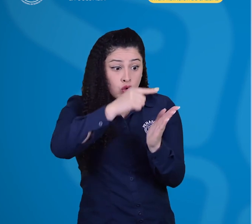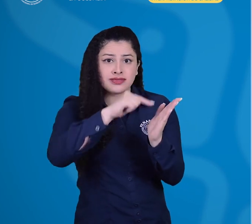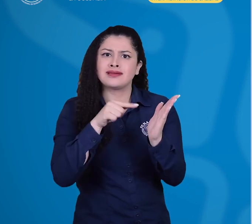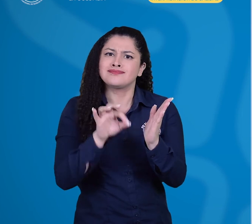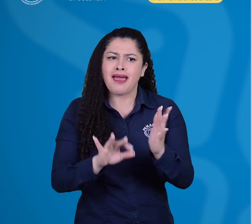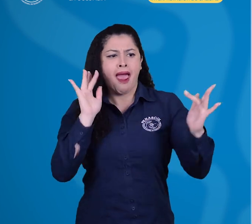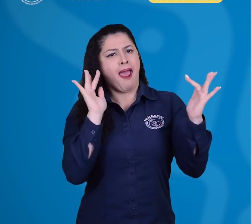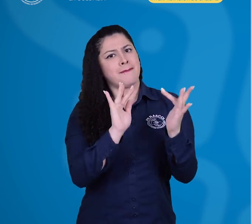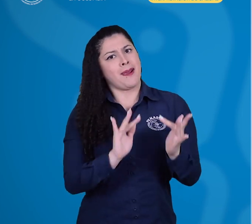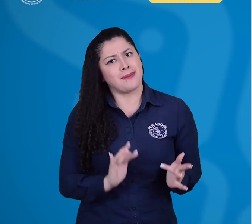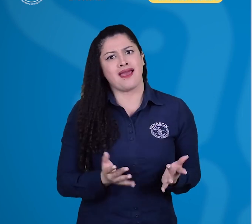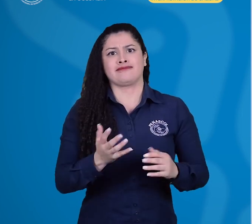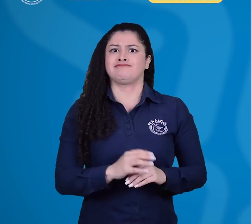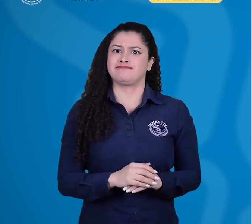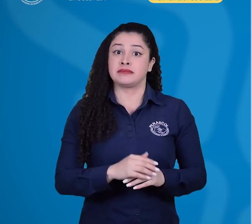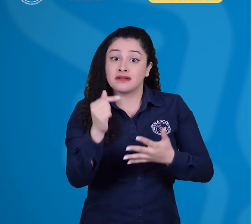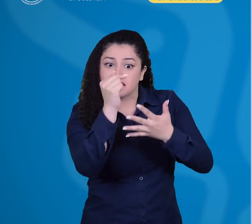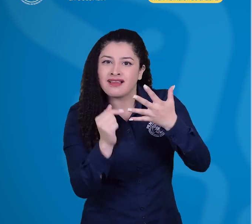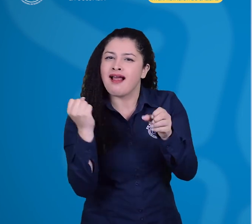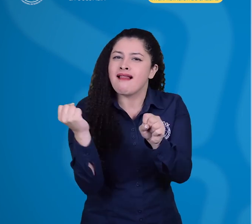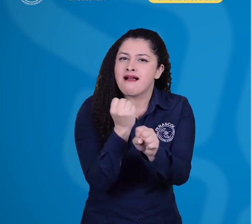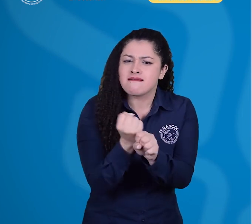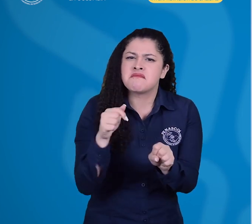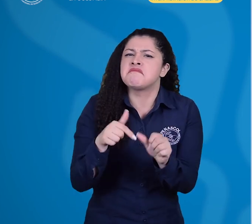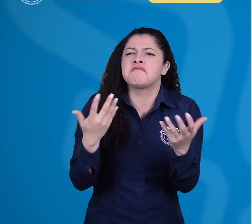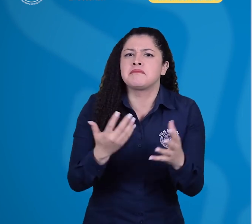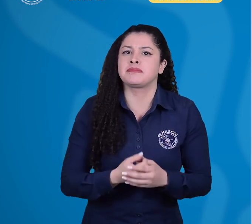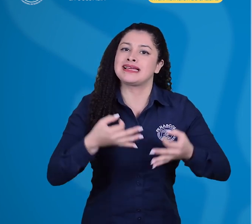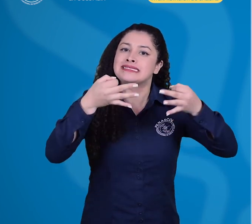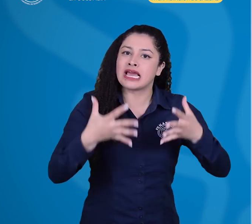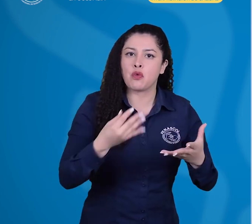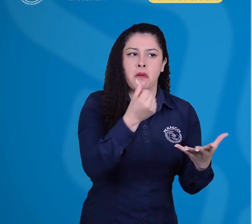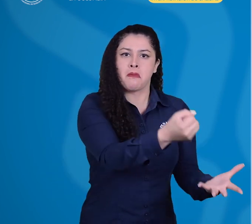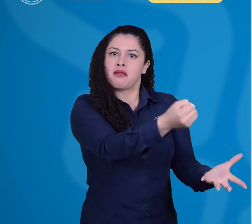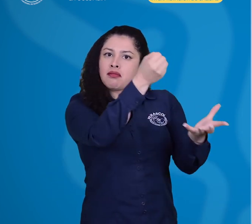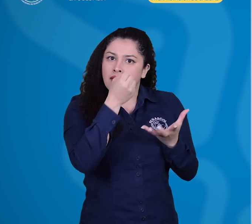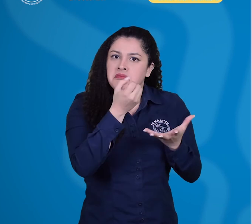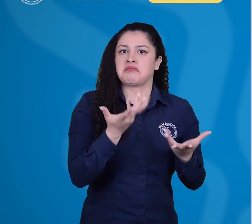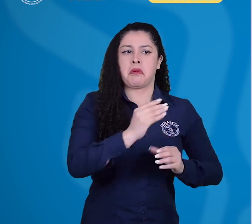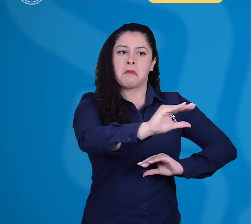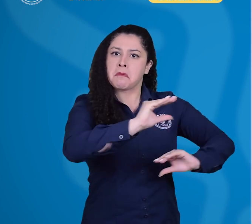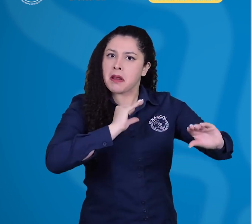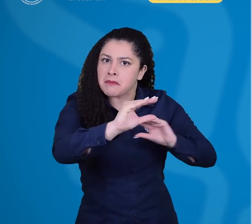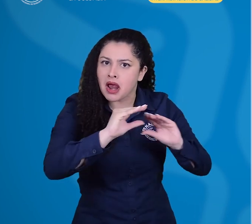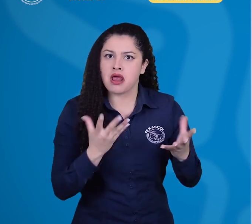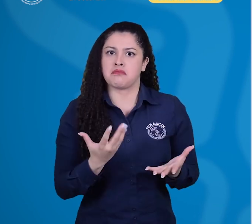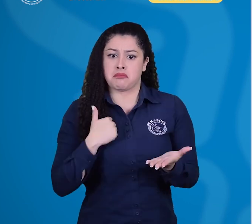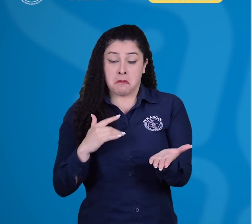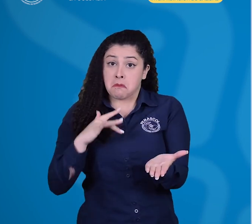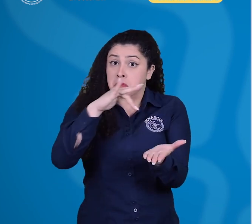contratación, las condiciones laborales, seguridad social, tarifas, modalidades de oferta del servicio,